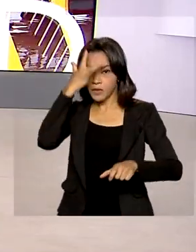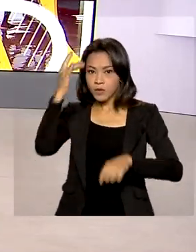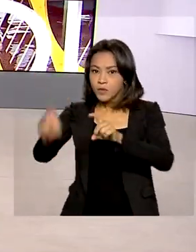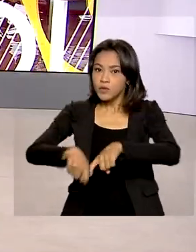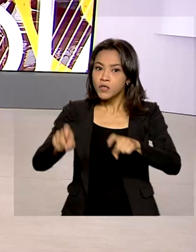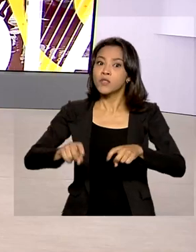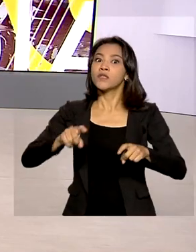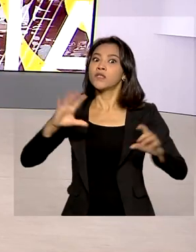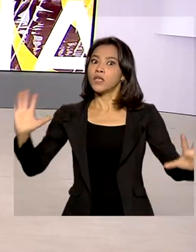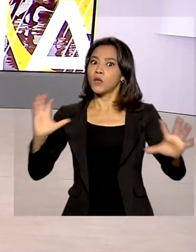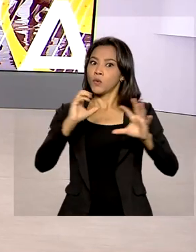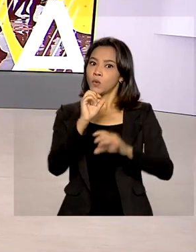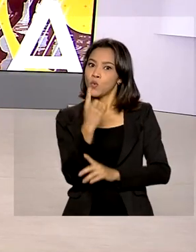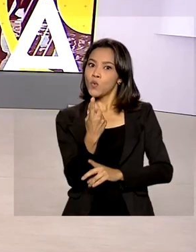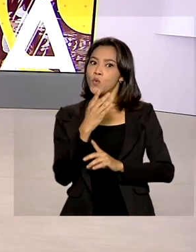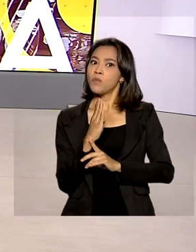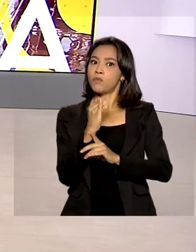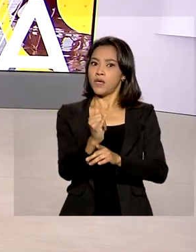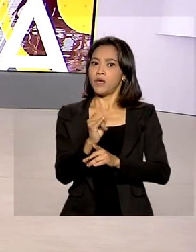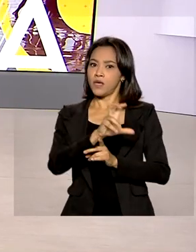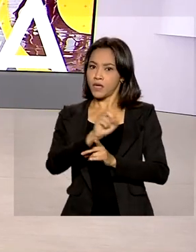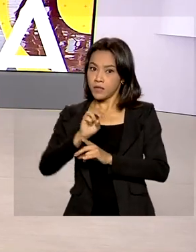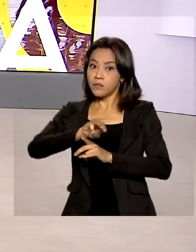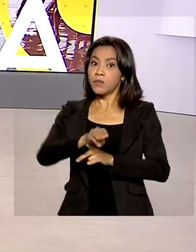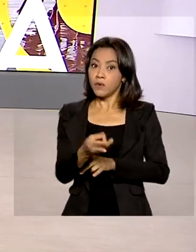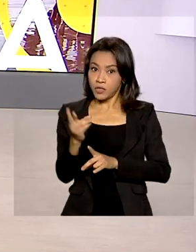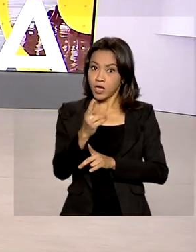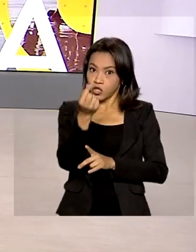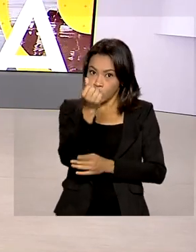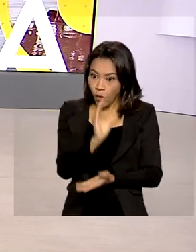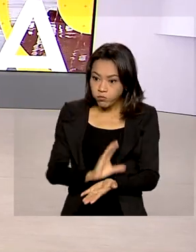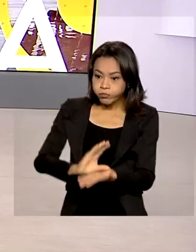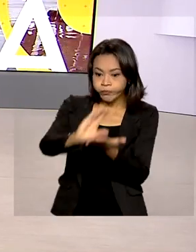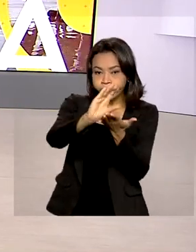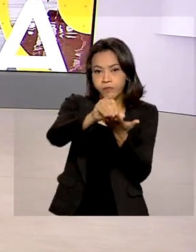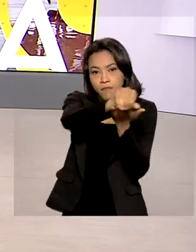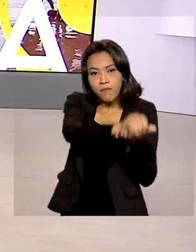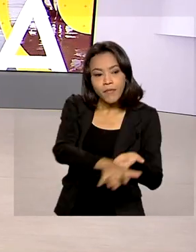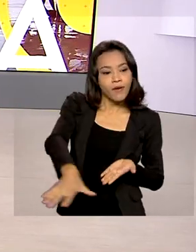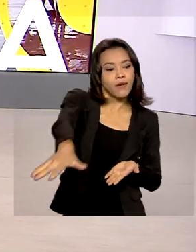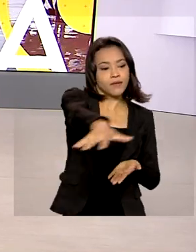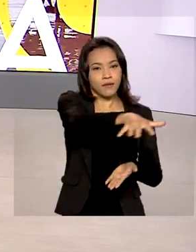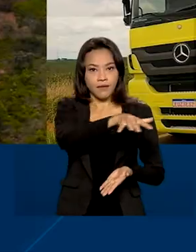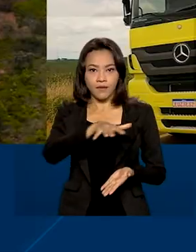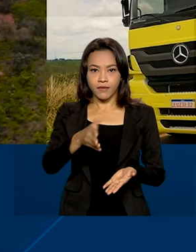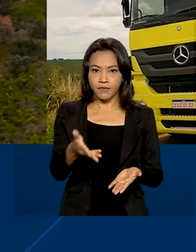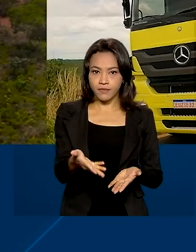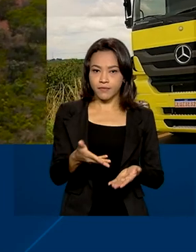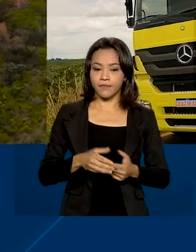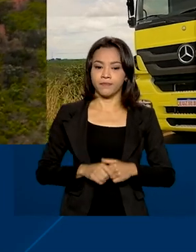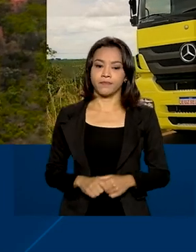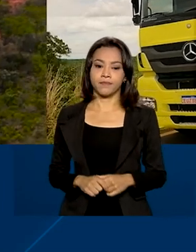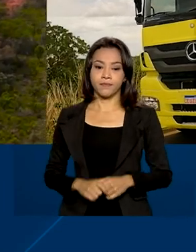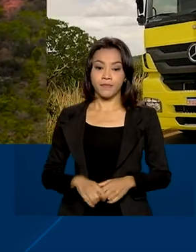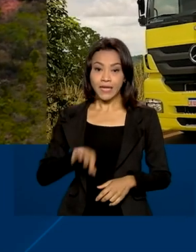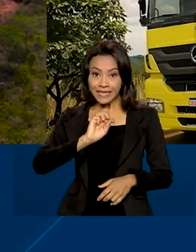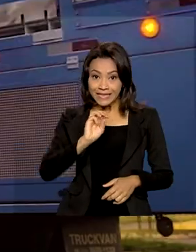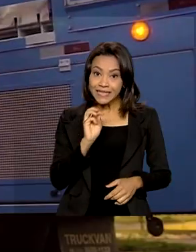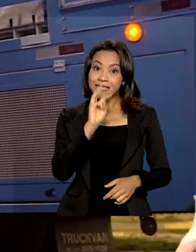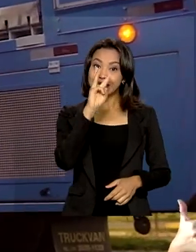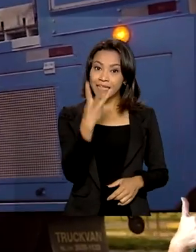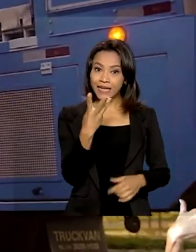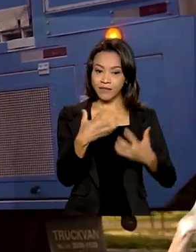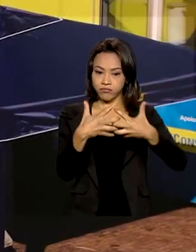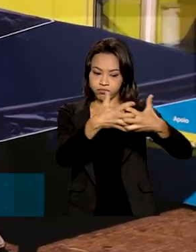milhões de reais em negócios nos principais polos do agronegócio do país. Três carretas